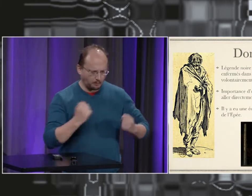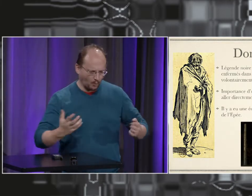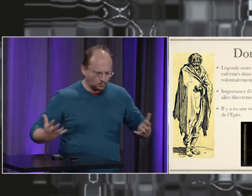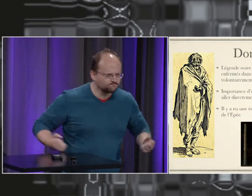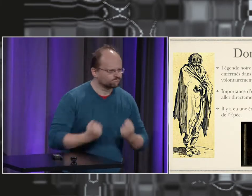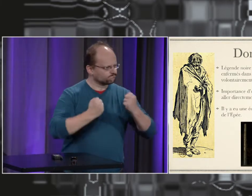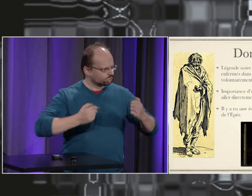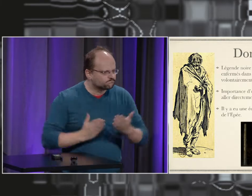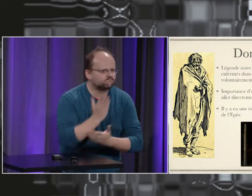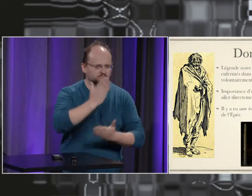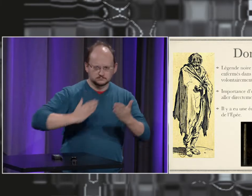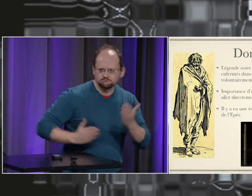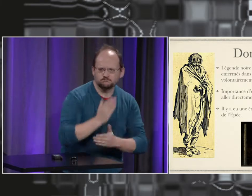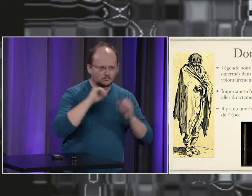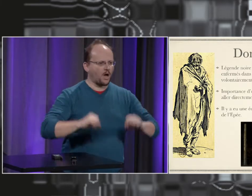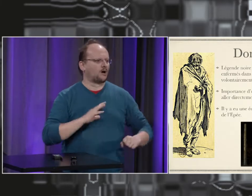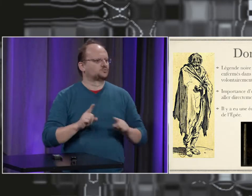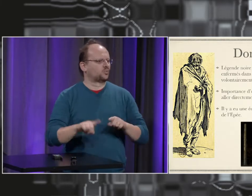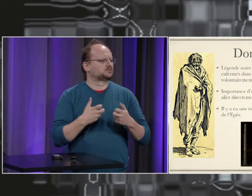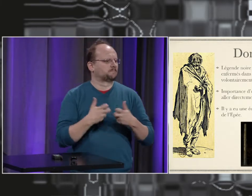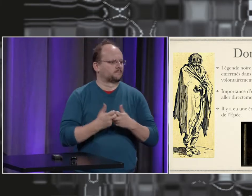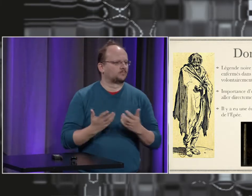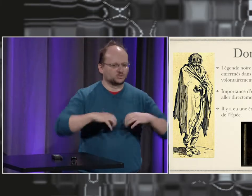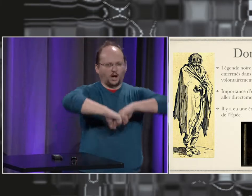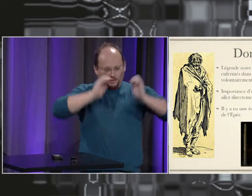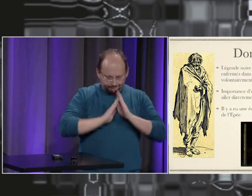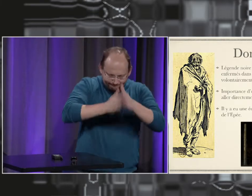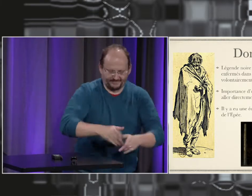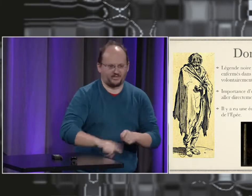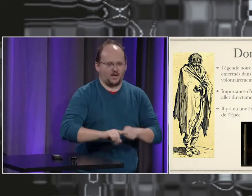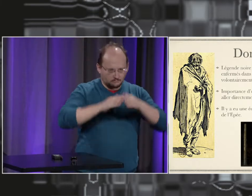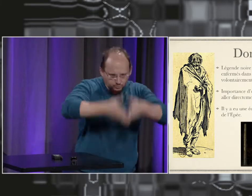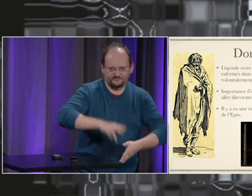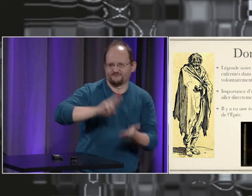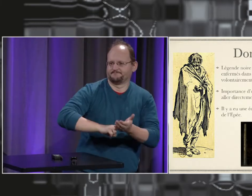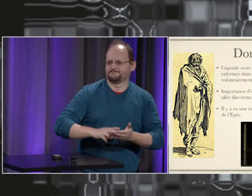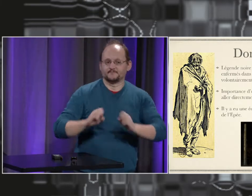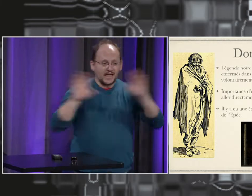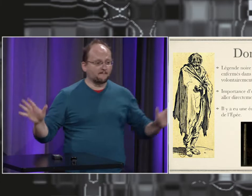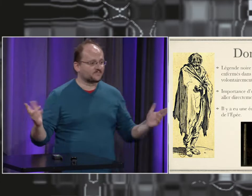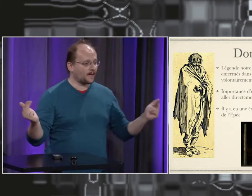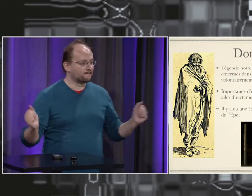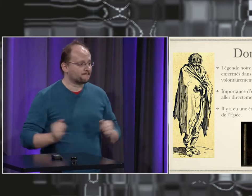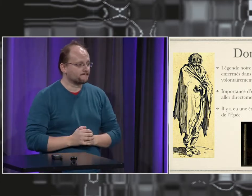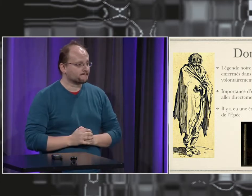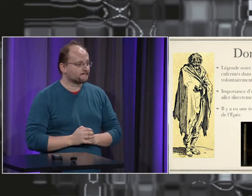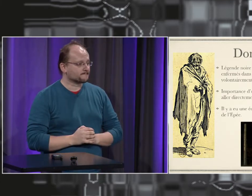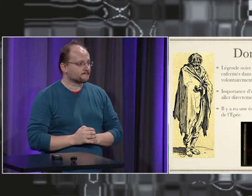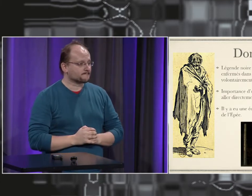ce n'était pas la réalité. On trouve des traces et si on se plonge dans ces détails, on découvre la